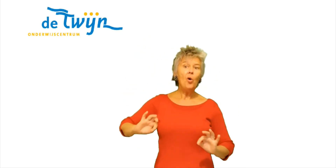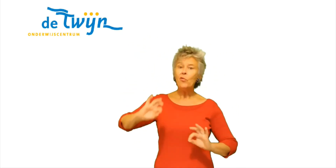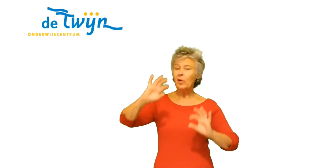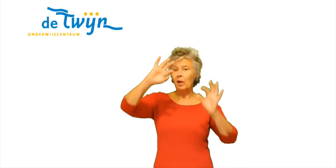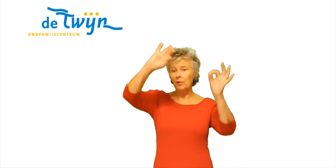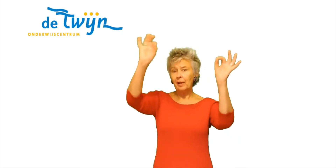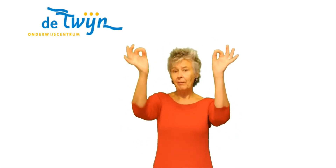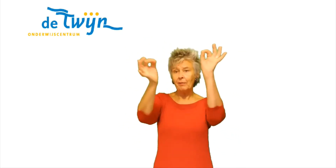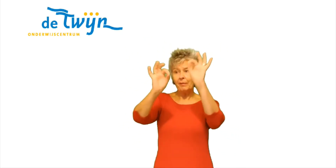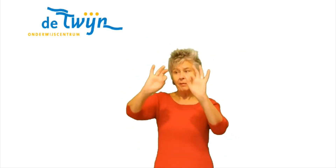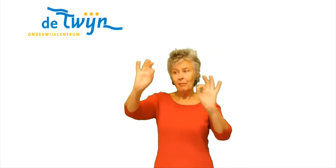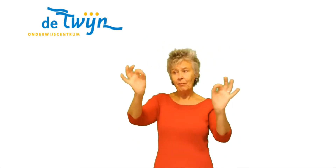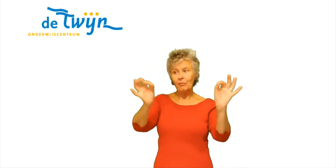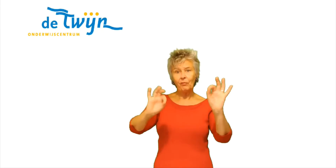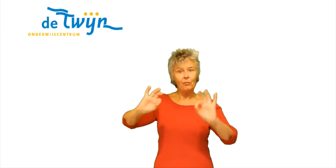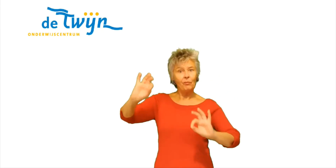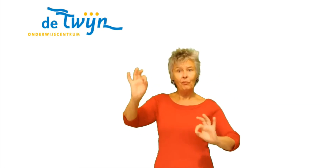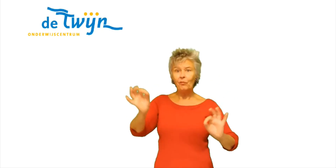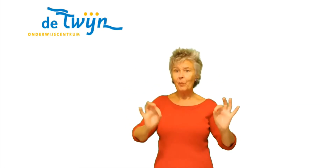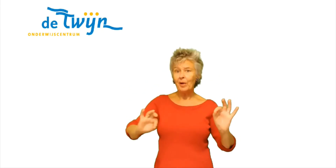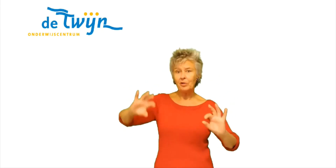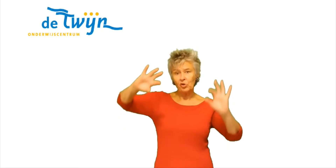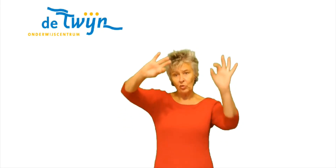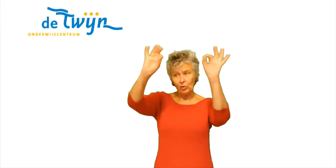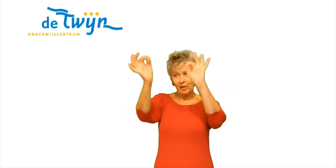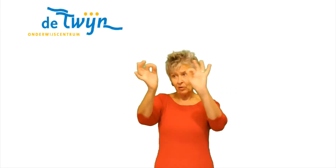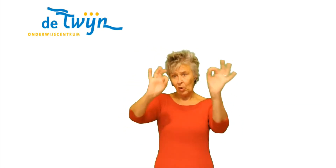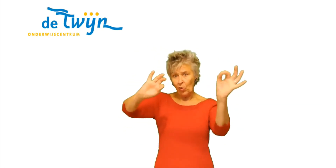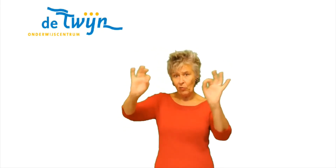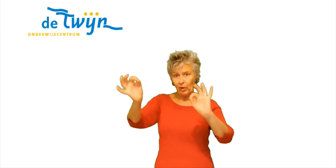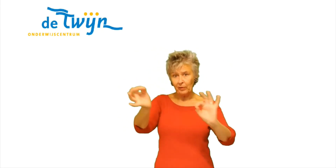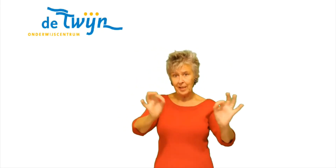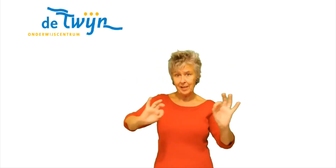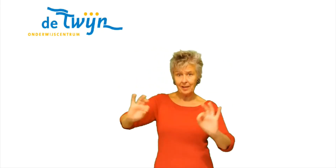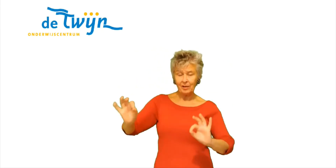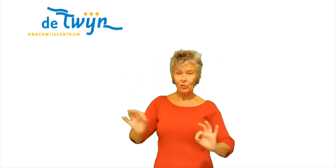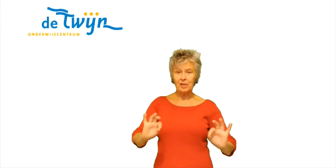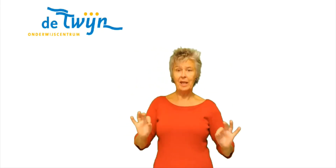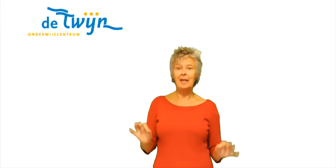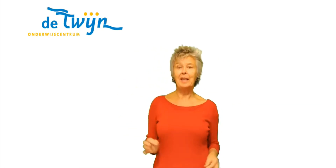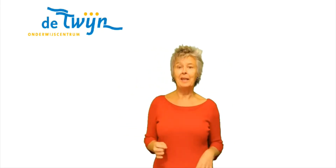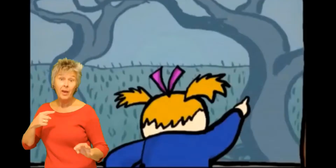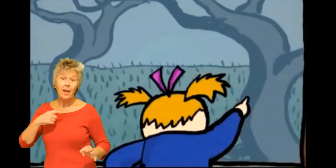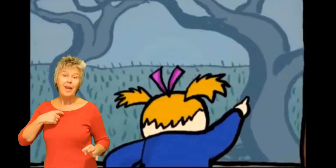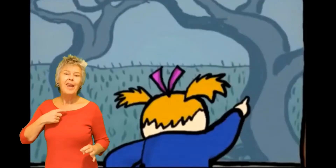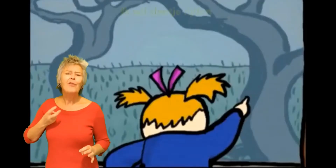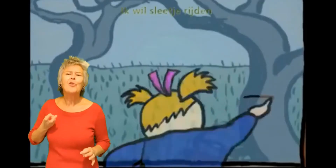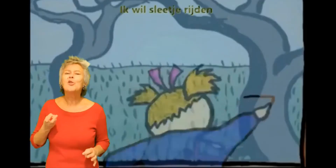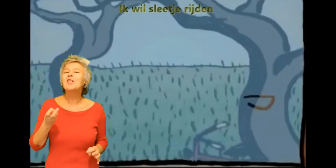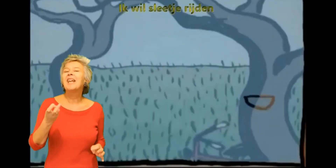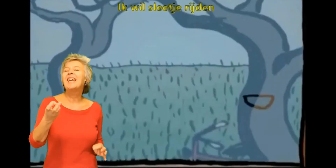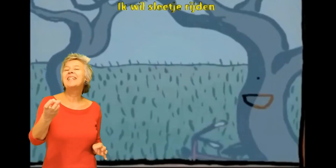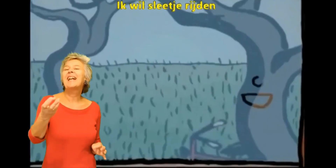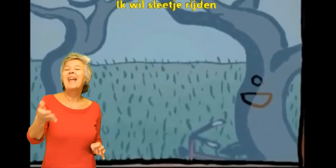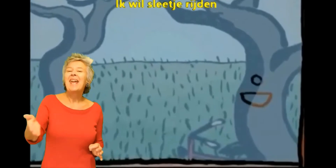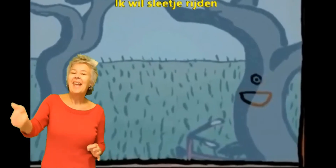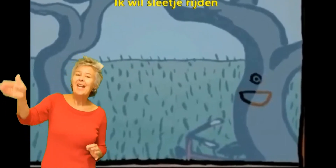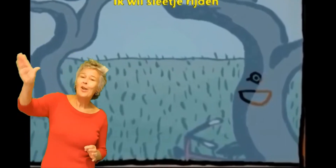Overal We pakken dus Doordat je het overal neerzet Doe je het in één keer Ik wil sleetje rijden